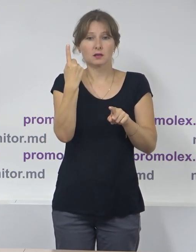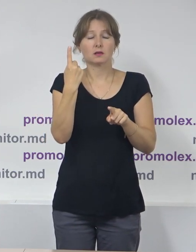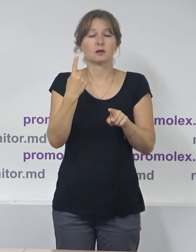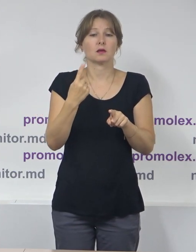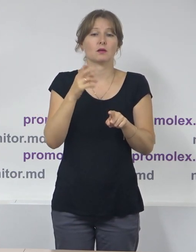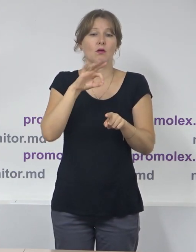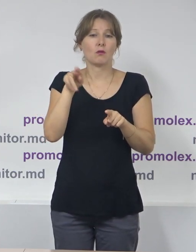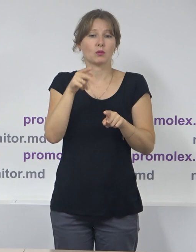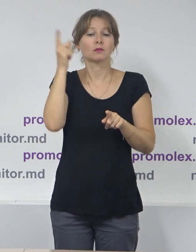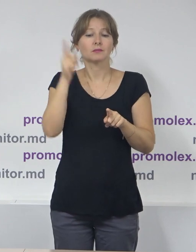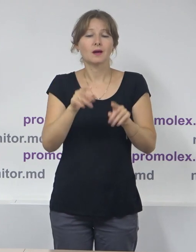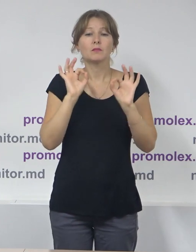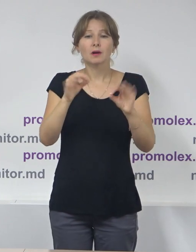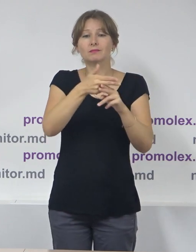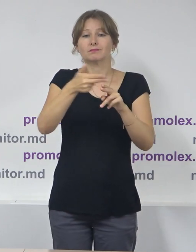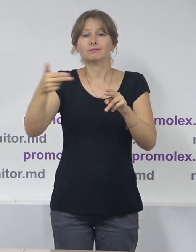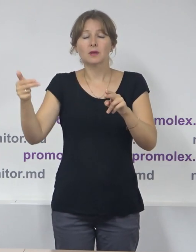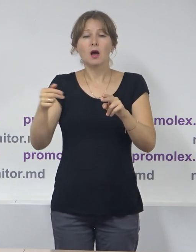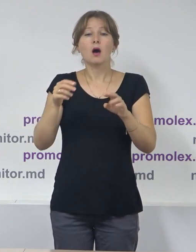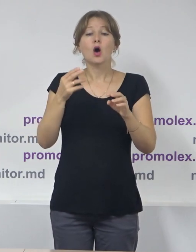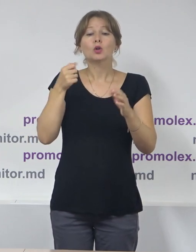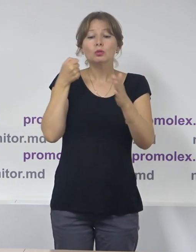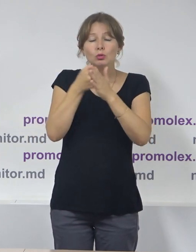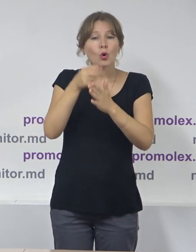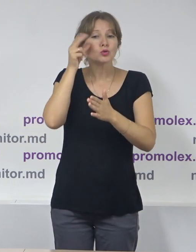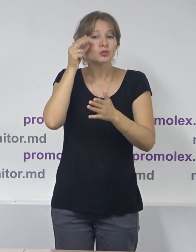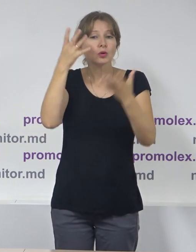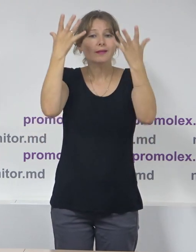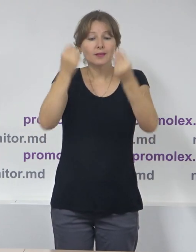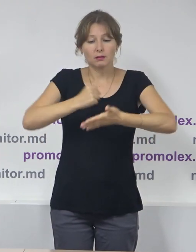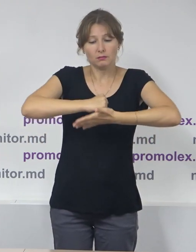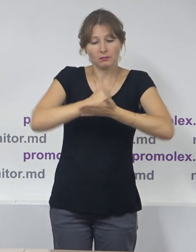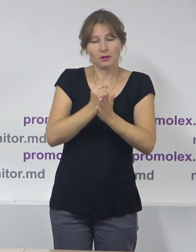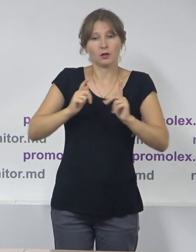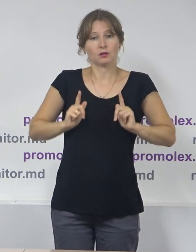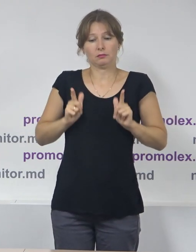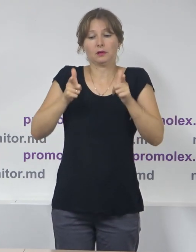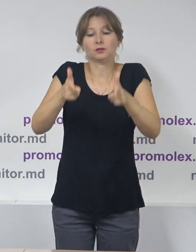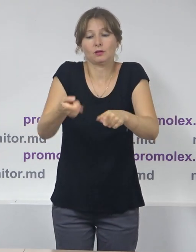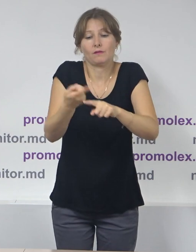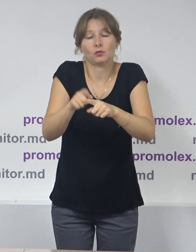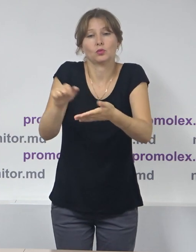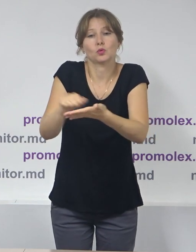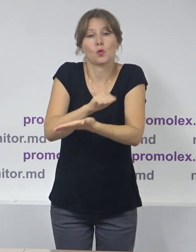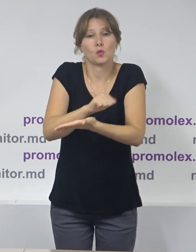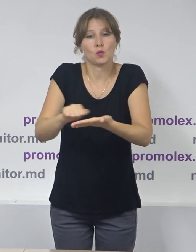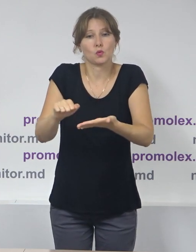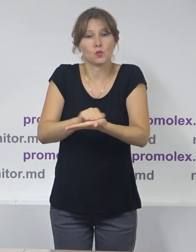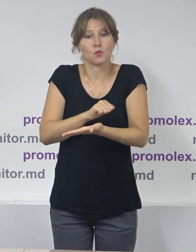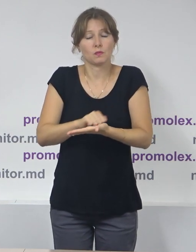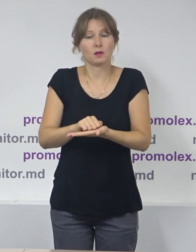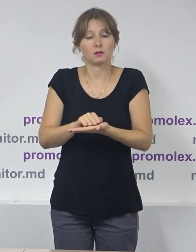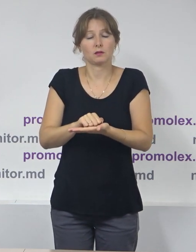înlocuirea textului între ziua adoptării actului cu textul între ziua intrării în vigoare a actului pentru că